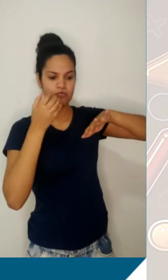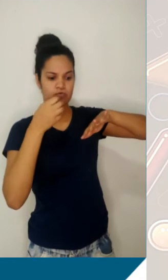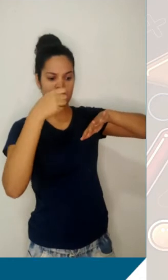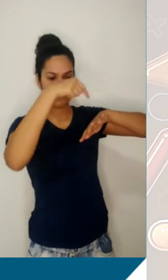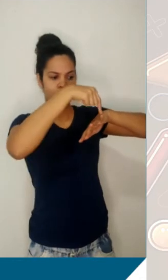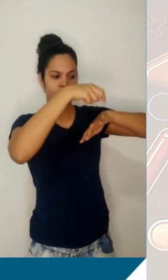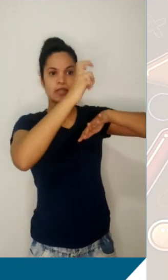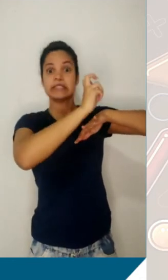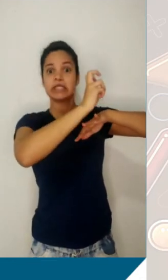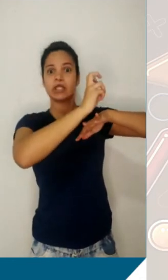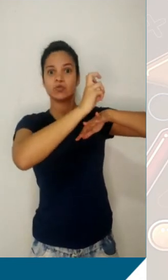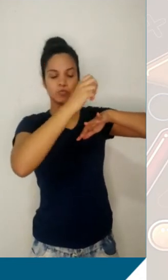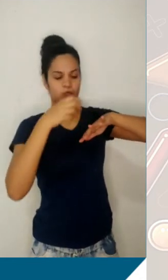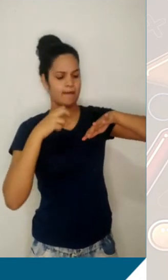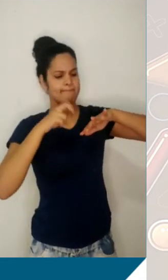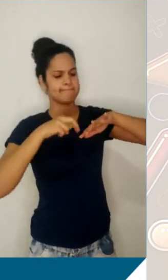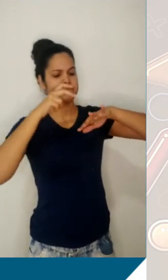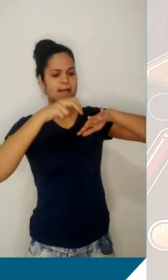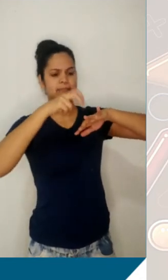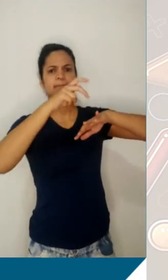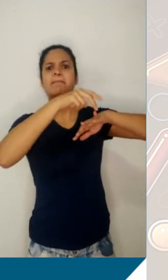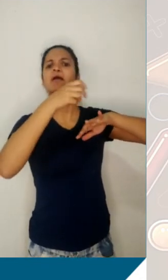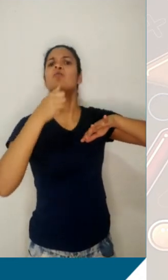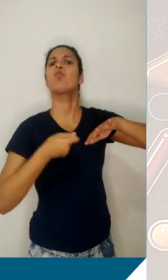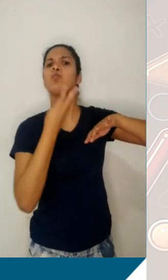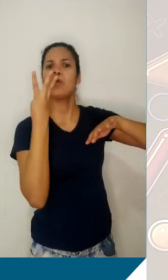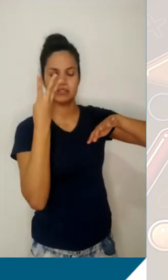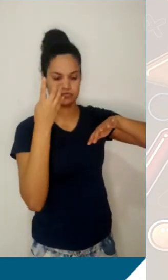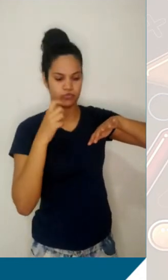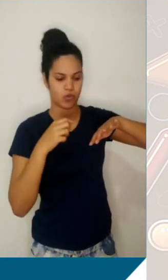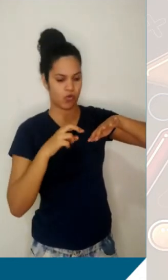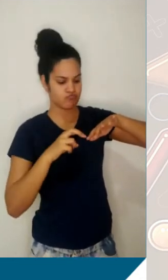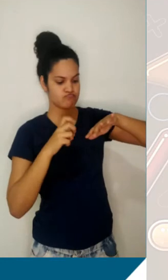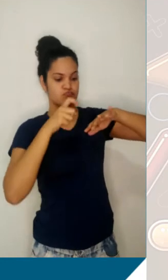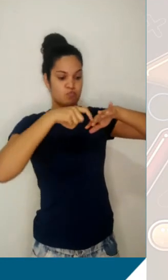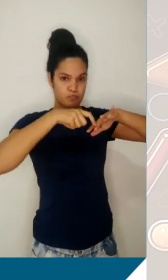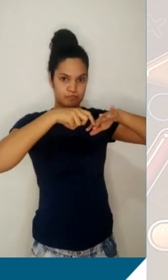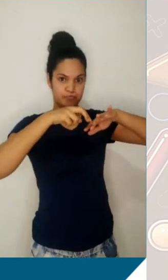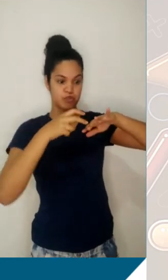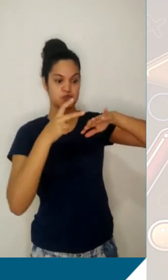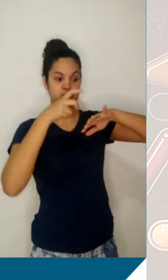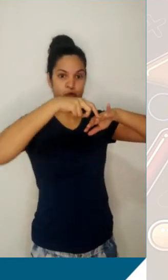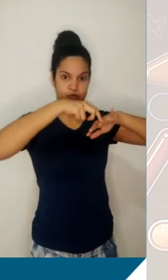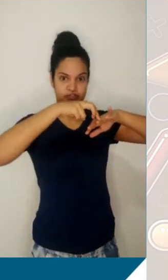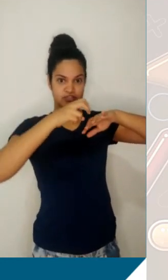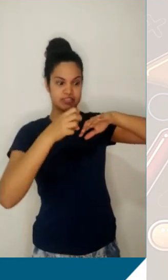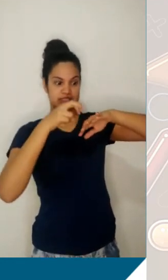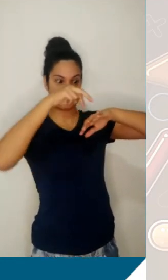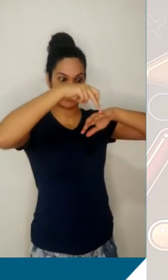1, 2, 3, 4. Ou simplesmente 4 deslocamentos ou